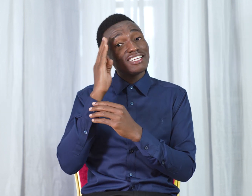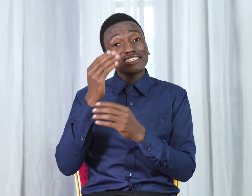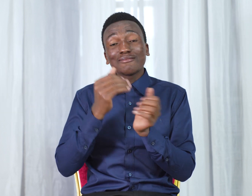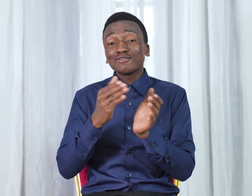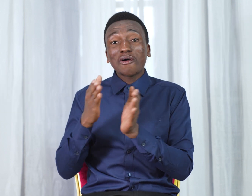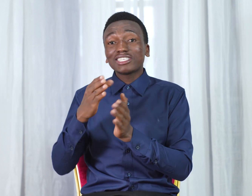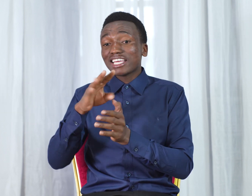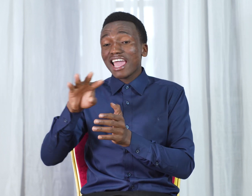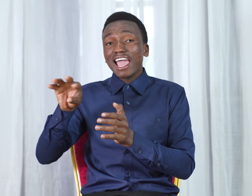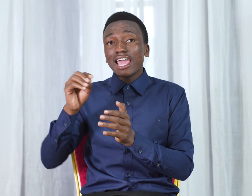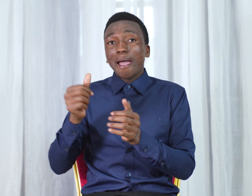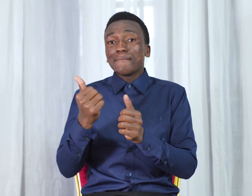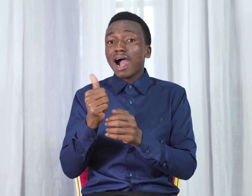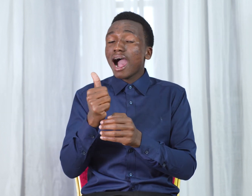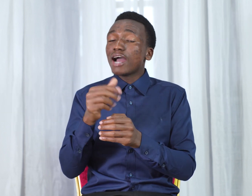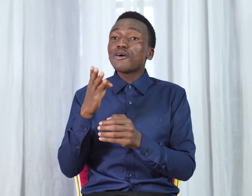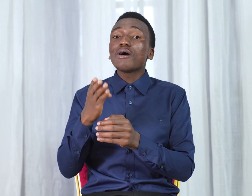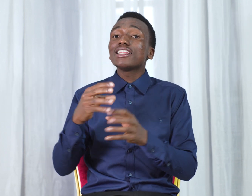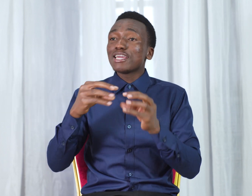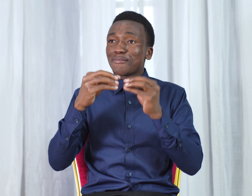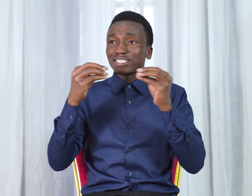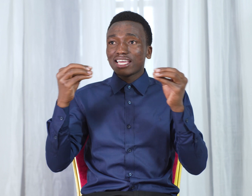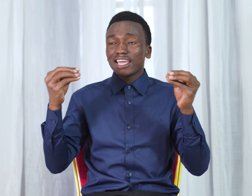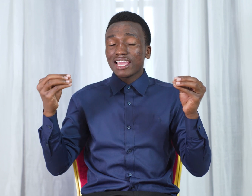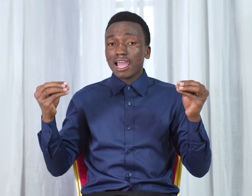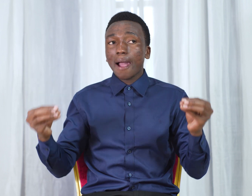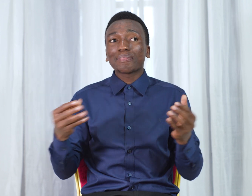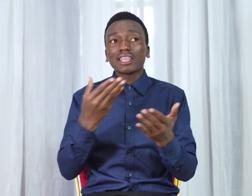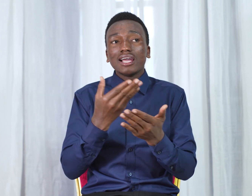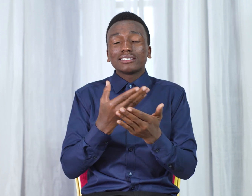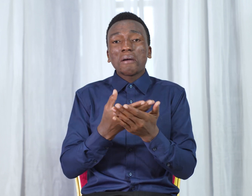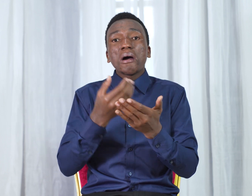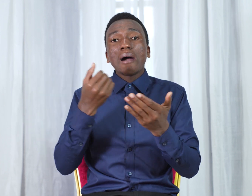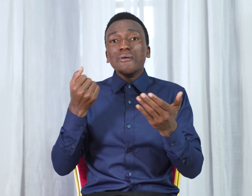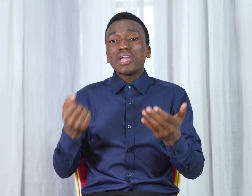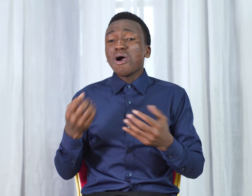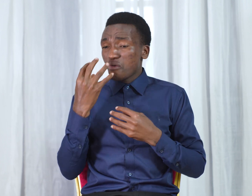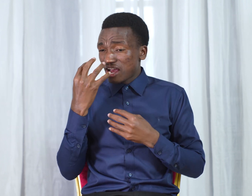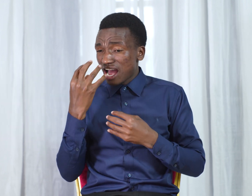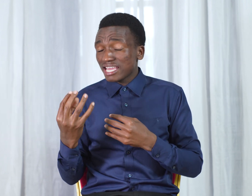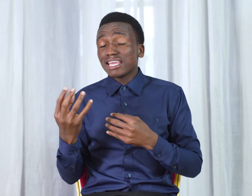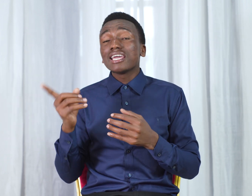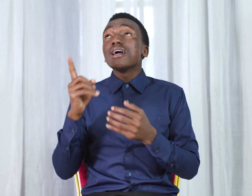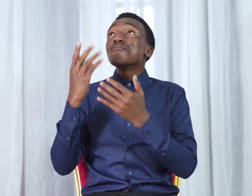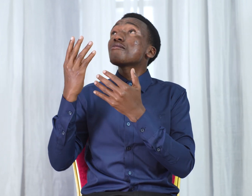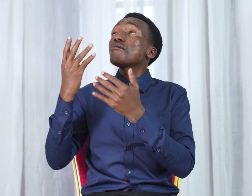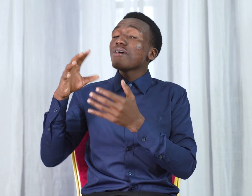tibu zote Bada walipotea Sababu ya ukaini Mungu